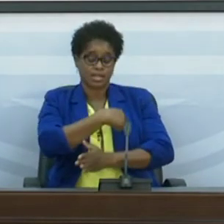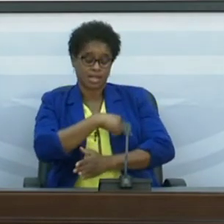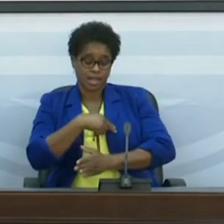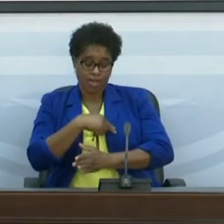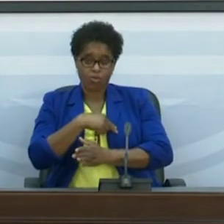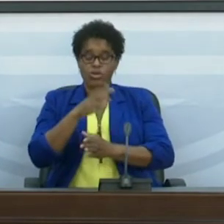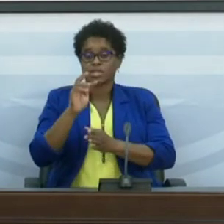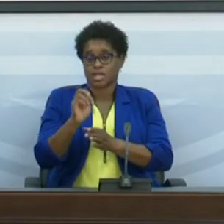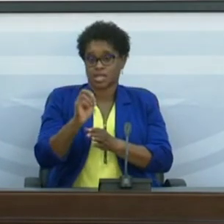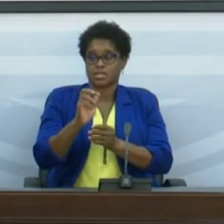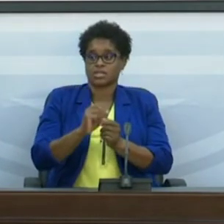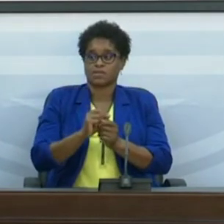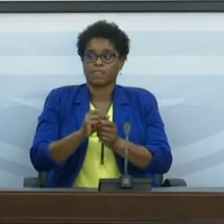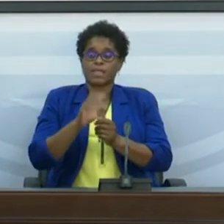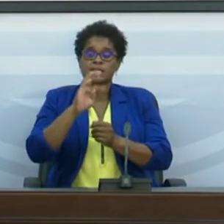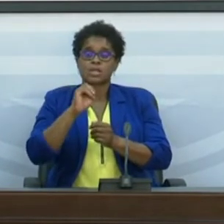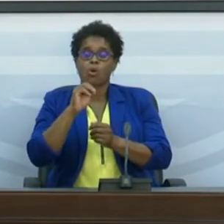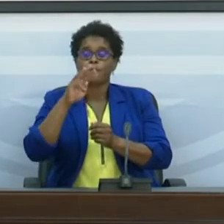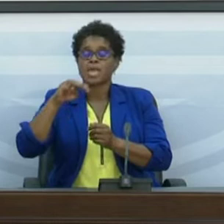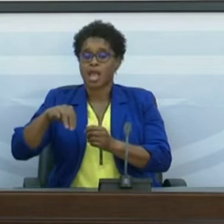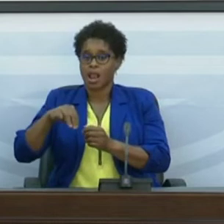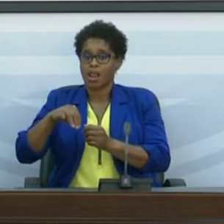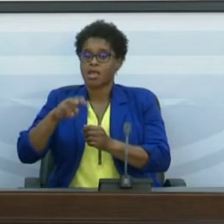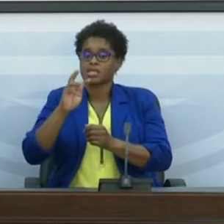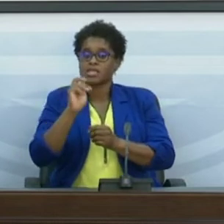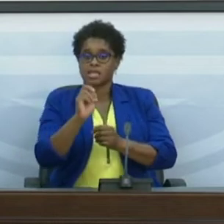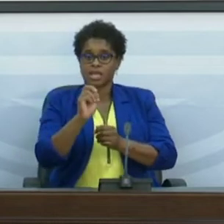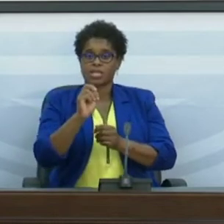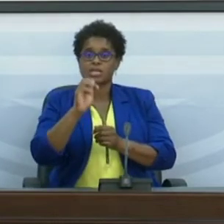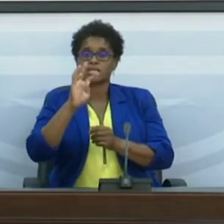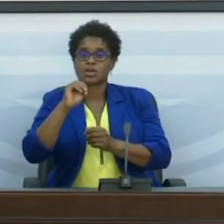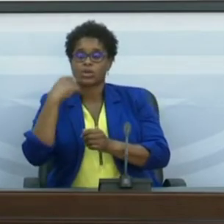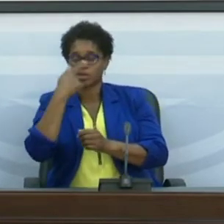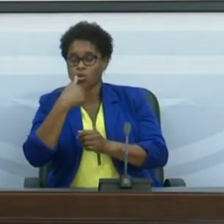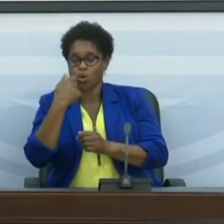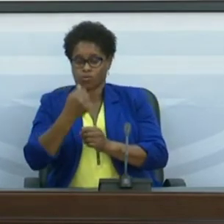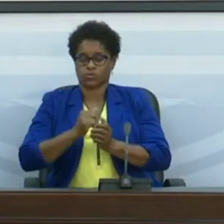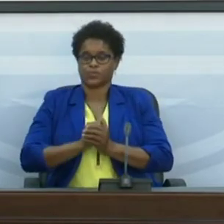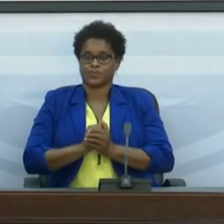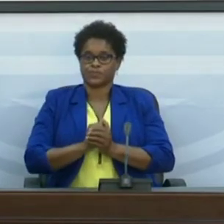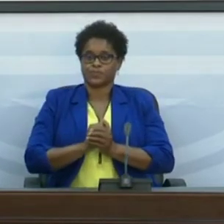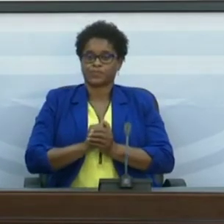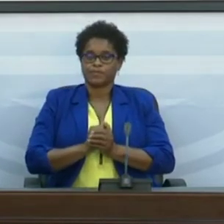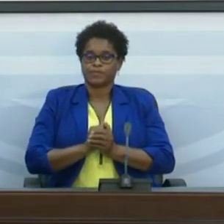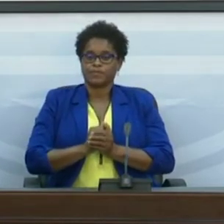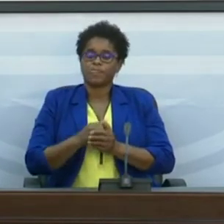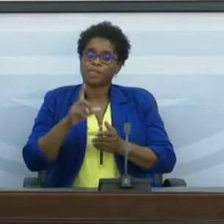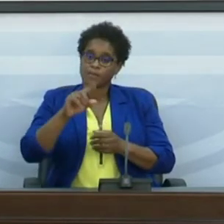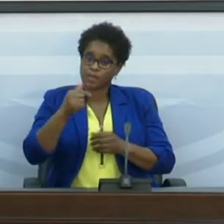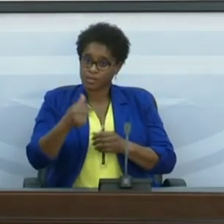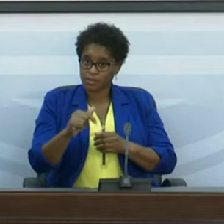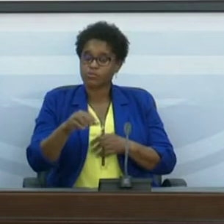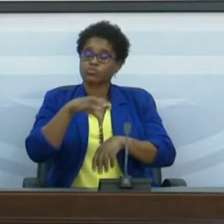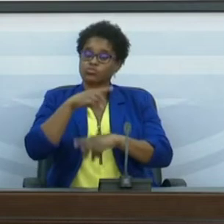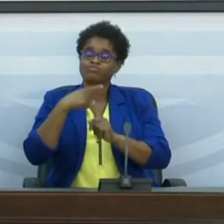Santiago, 3 em São Miguel e 3 em São Lourenço dos Órgãos. Em termos de casos